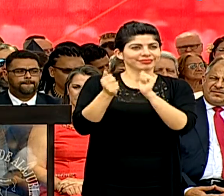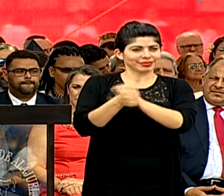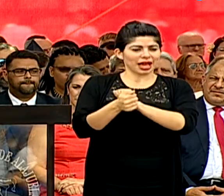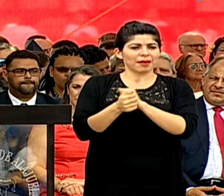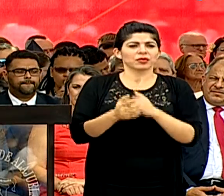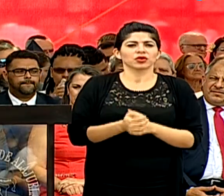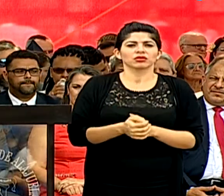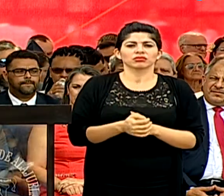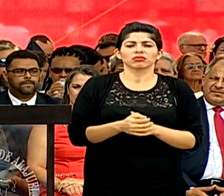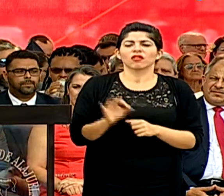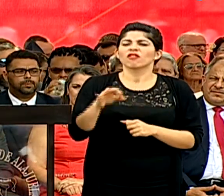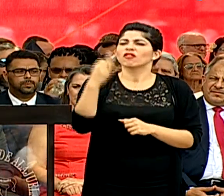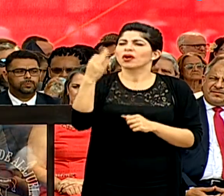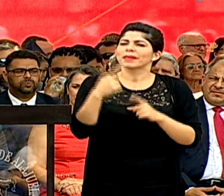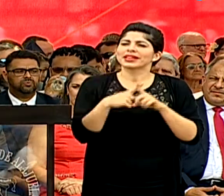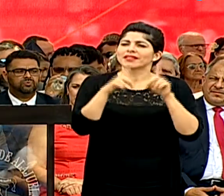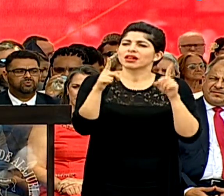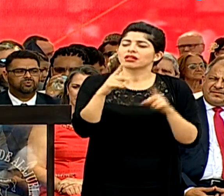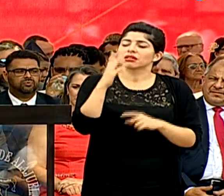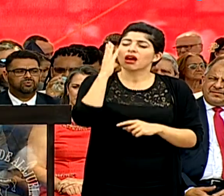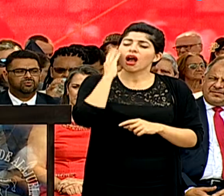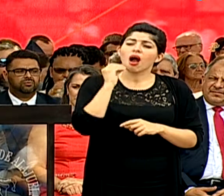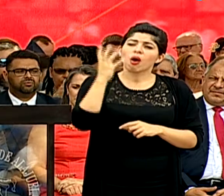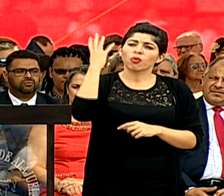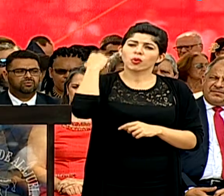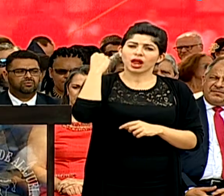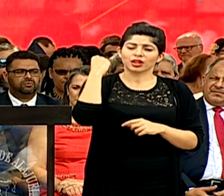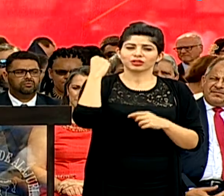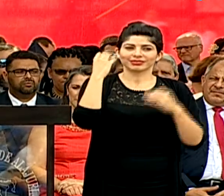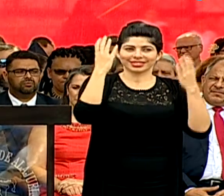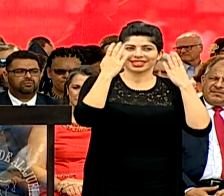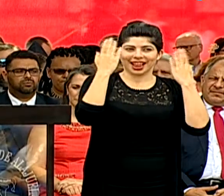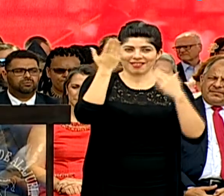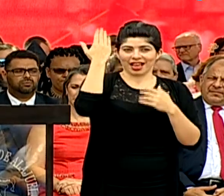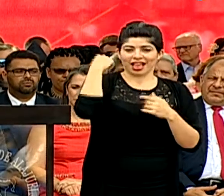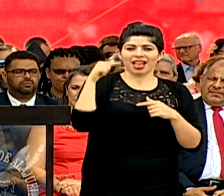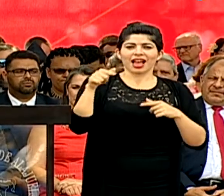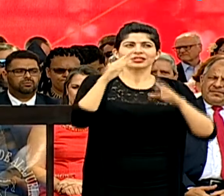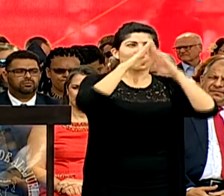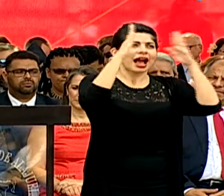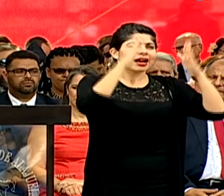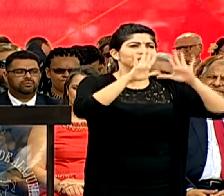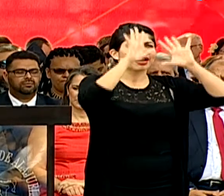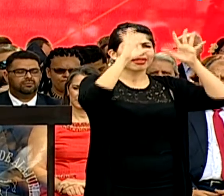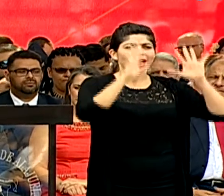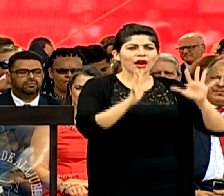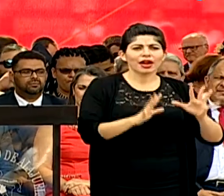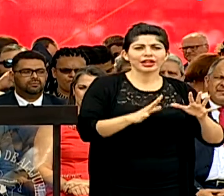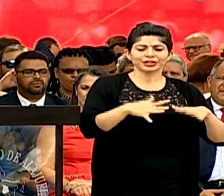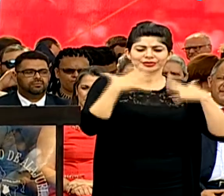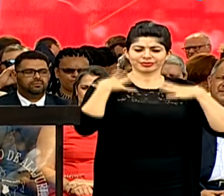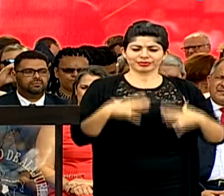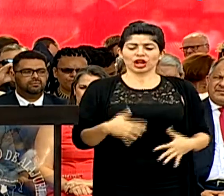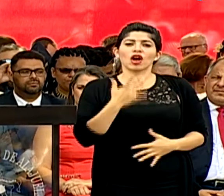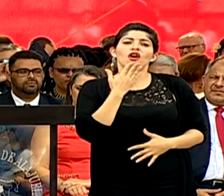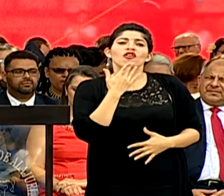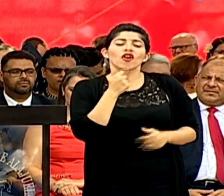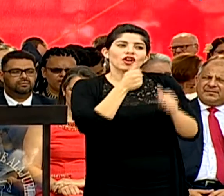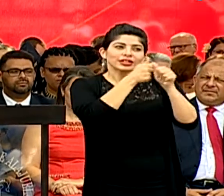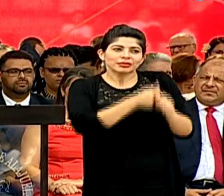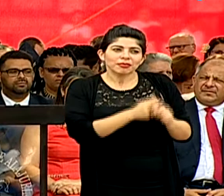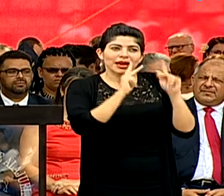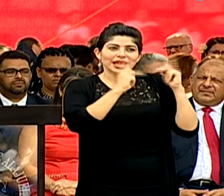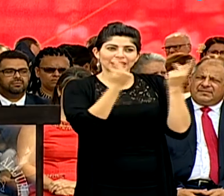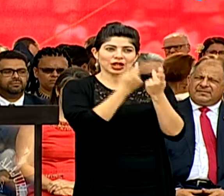De manera muy diferente, nuestros abuelos celebraban esto. Ellos decoraban sus hogares, se vestían de colores de los partidos